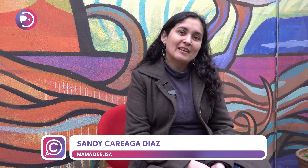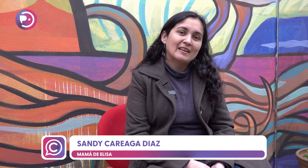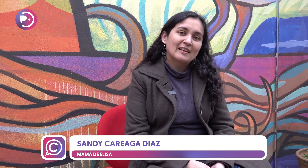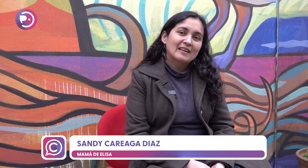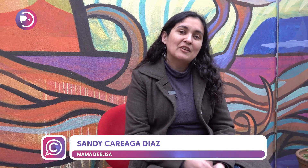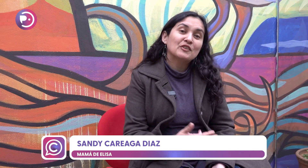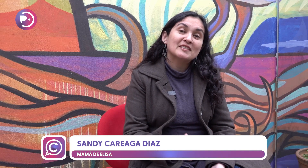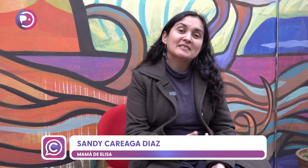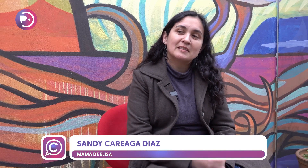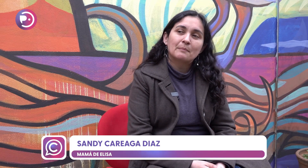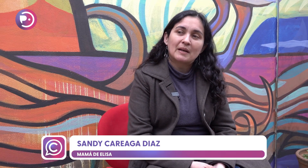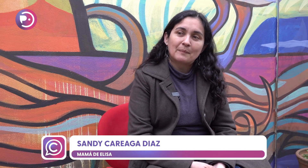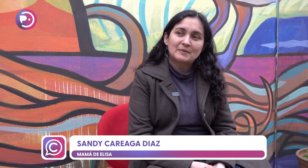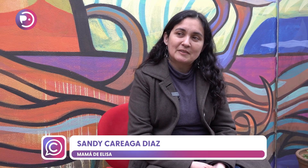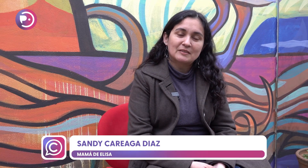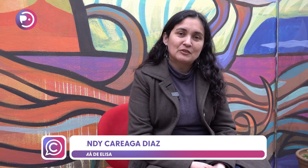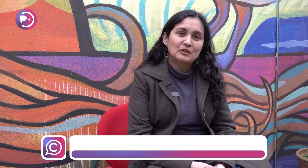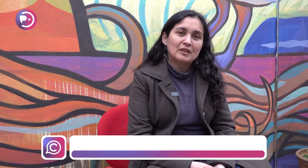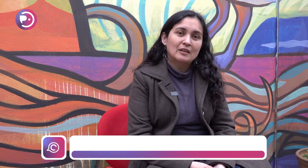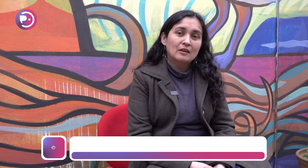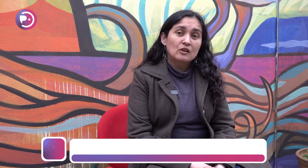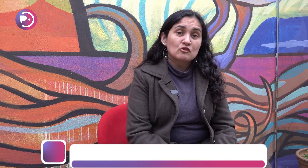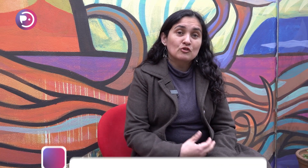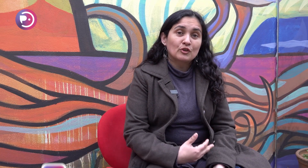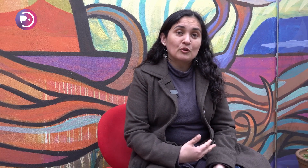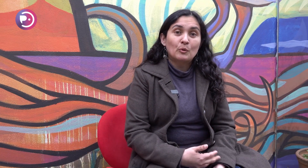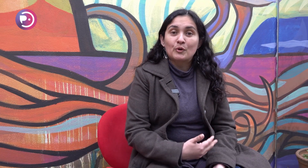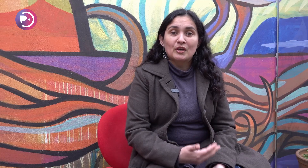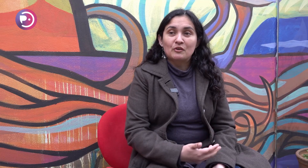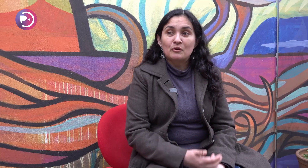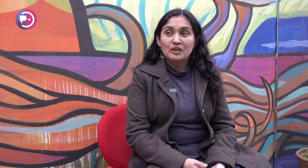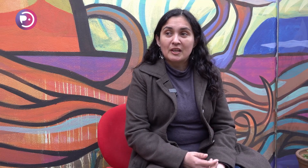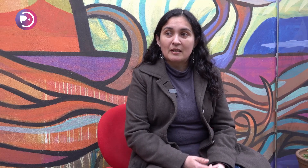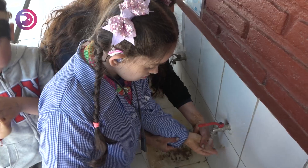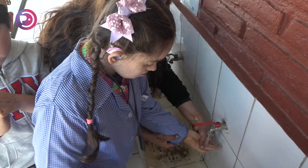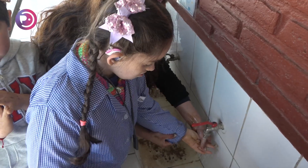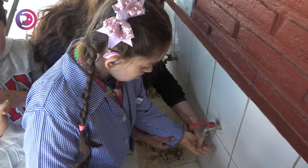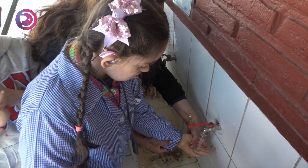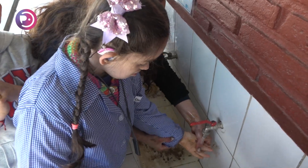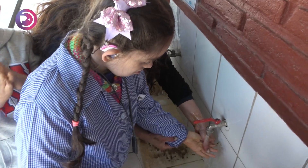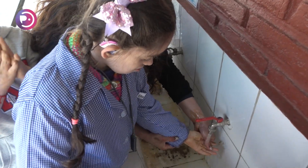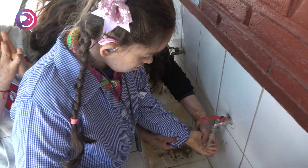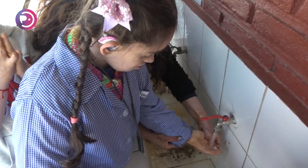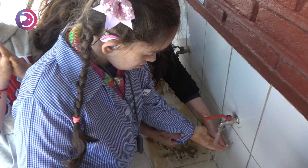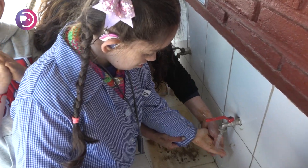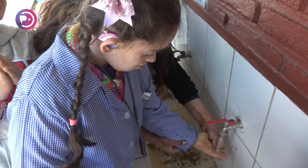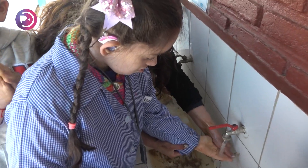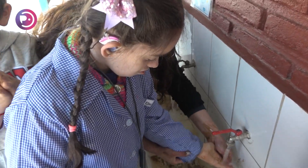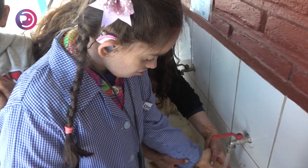ellos necesitan más capacitaciones. Yo creo no porque ellos no quieran, es porque la verdad faltan recursos.